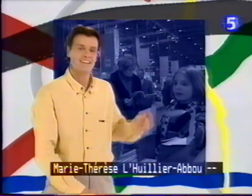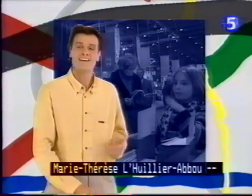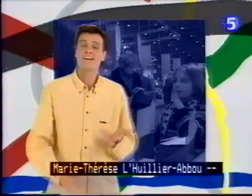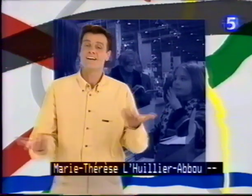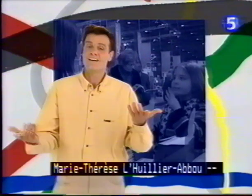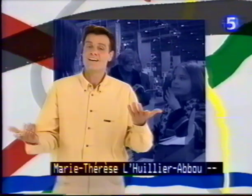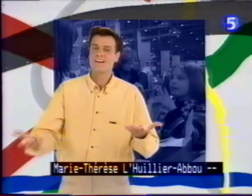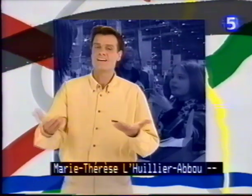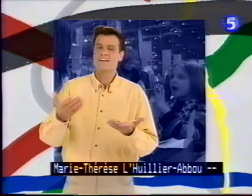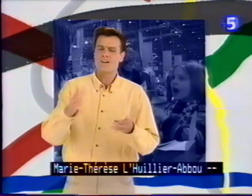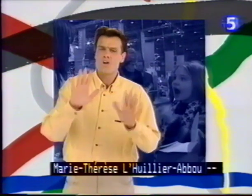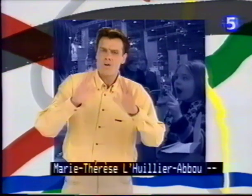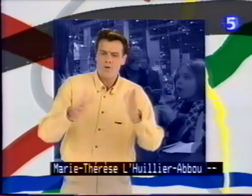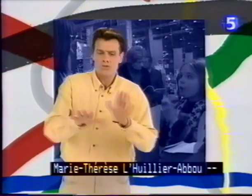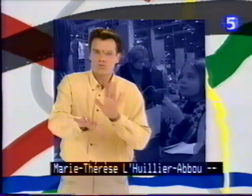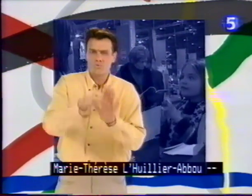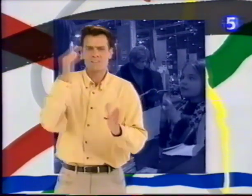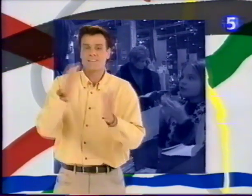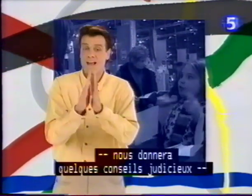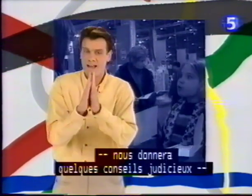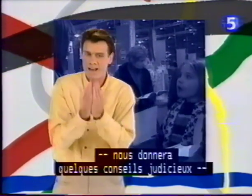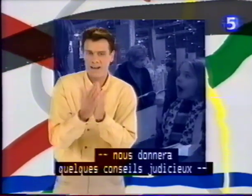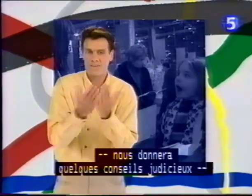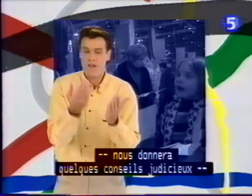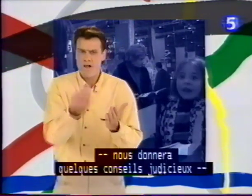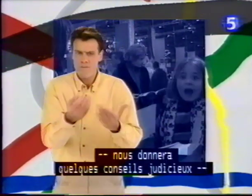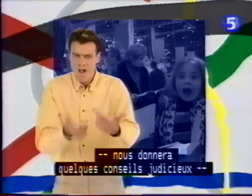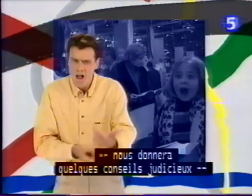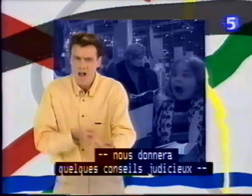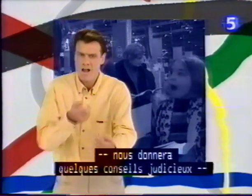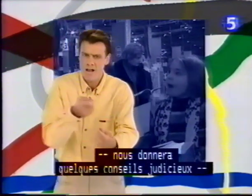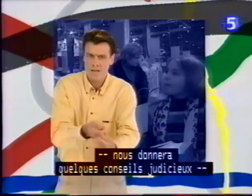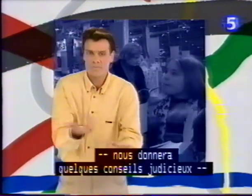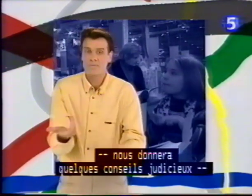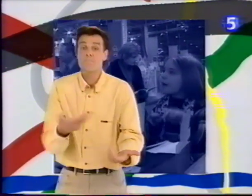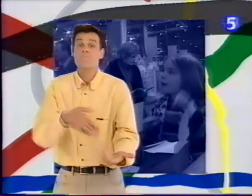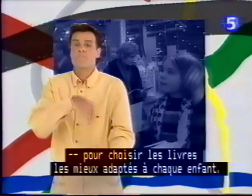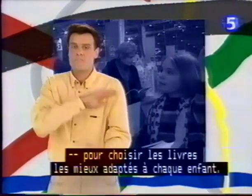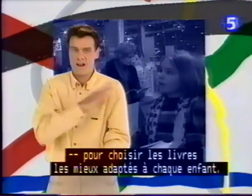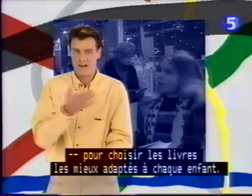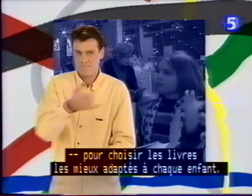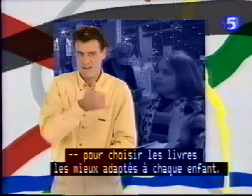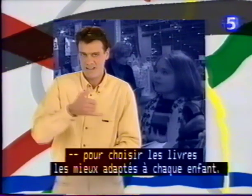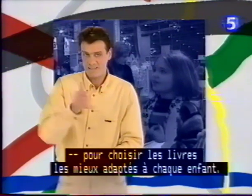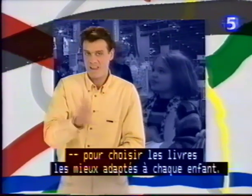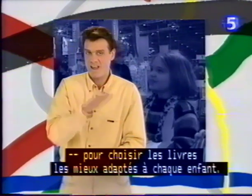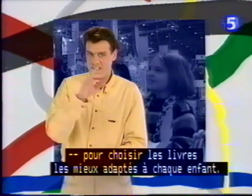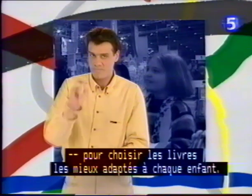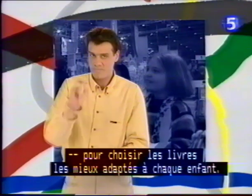Marie-Thérèse Huillier-Abou nous donnera quelques conseils judicieux pour choisir les livres les mieux adaptés à chaque enfant.